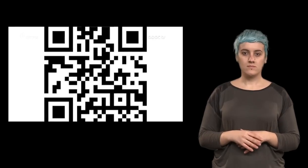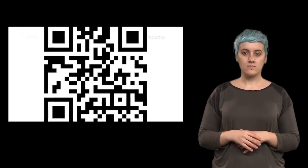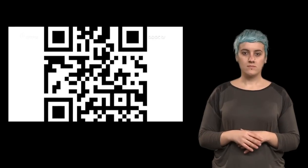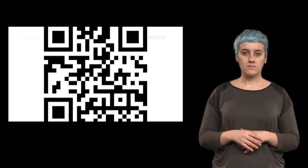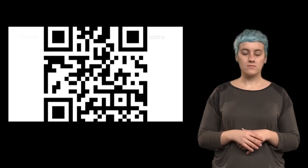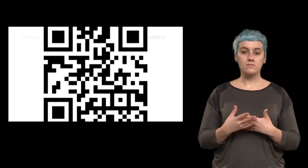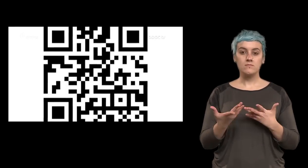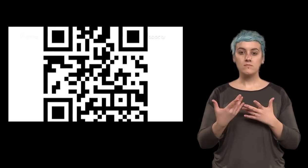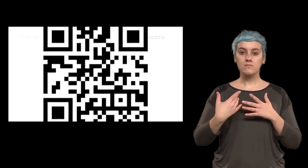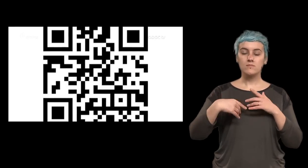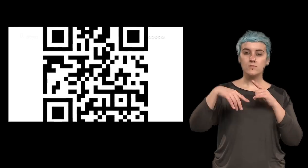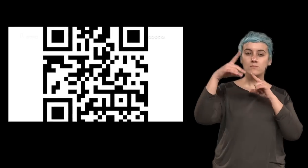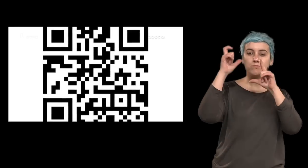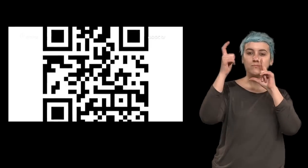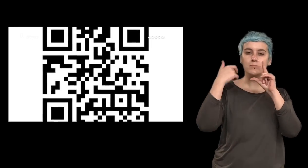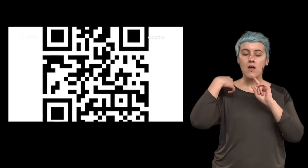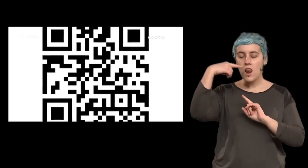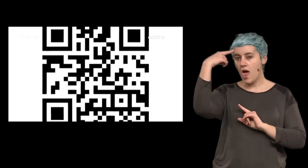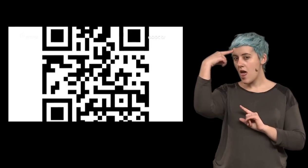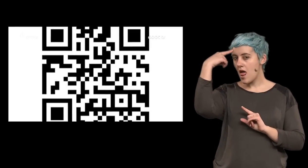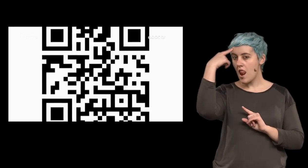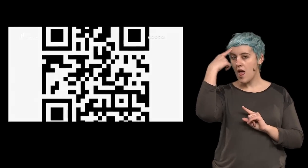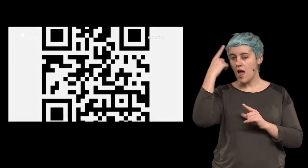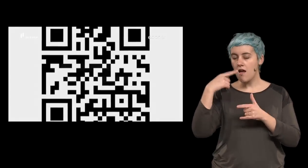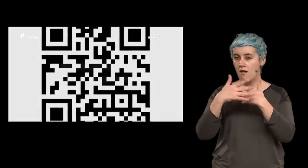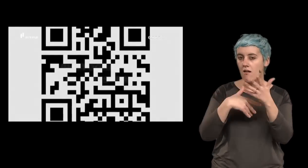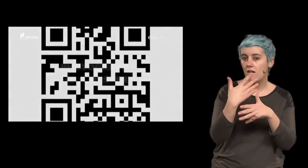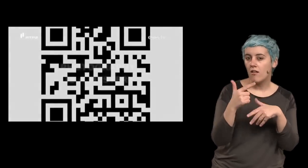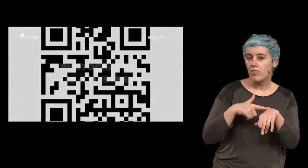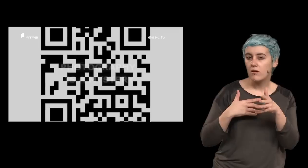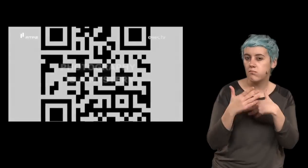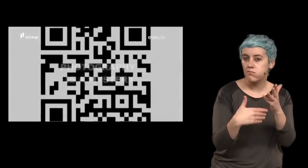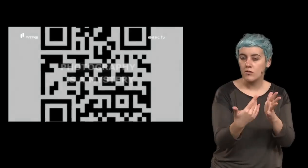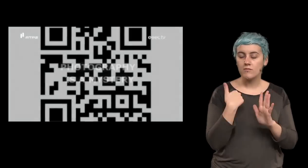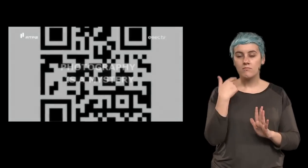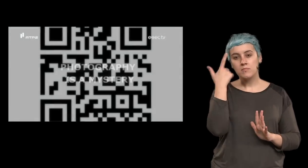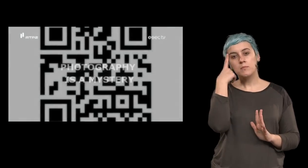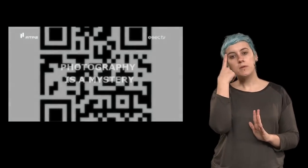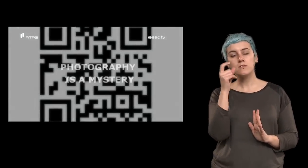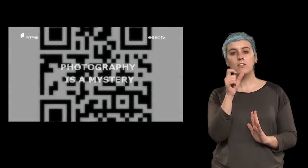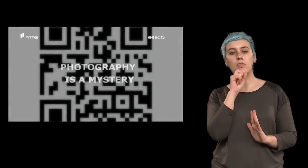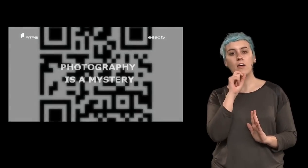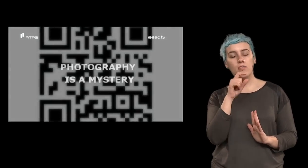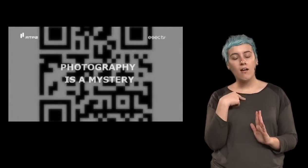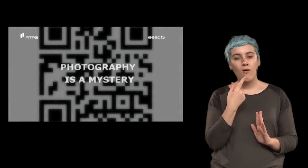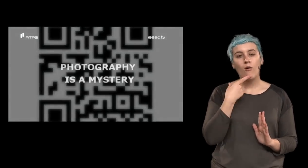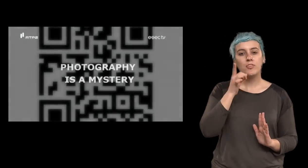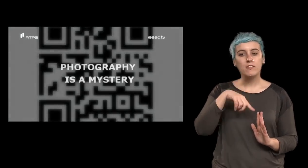Não sei se há imagens que me perseguem ou sou eu que as persigo. Penso como gostaria de revisitar o meu próprio